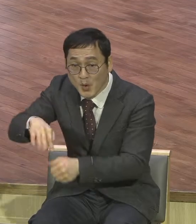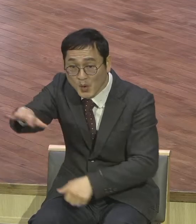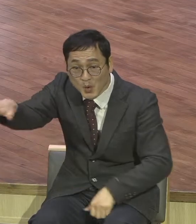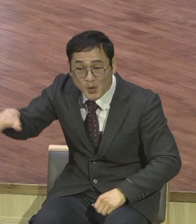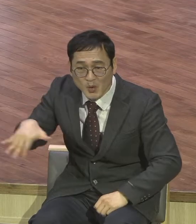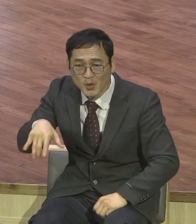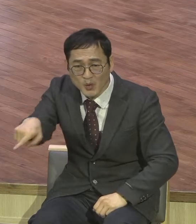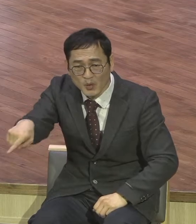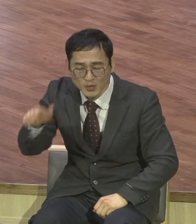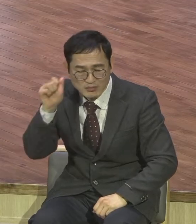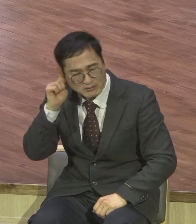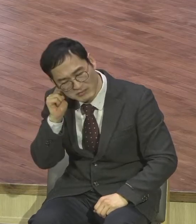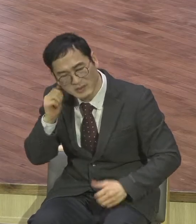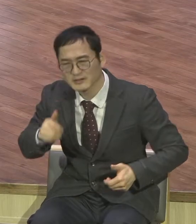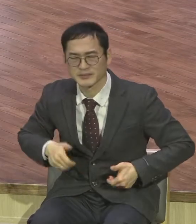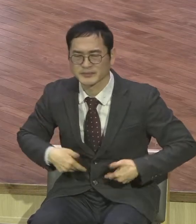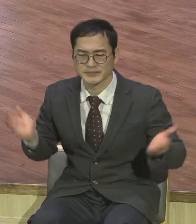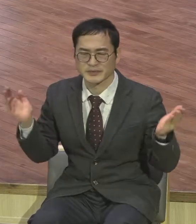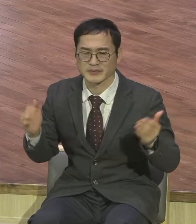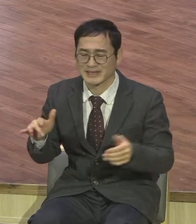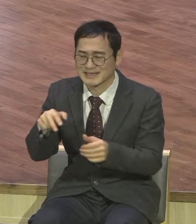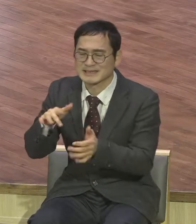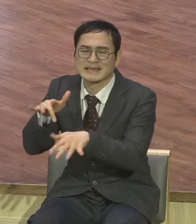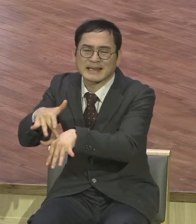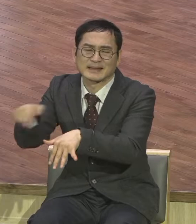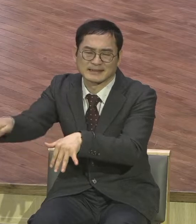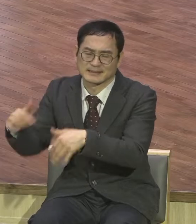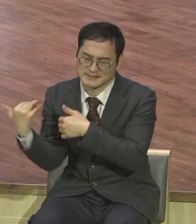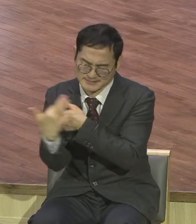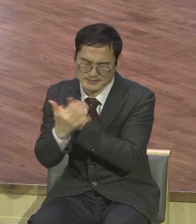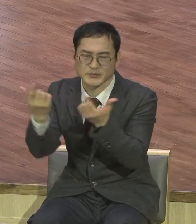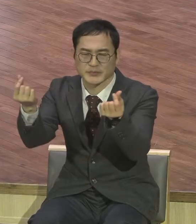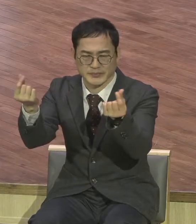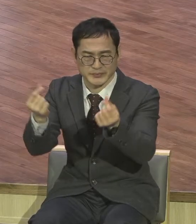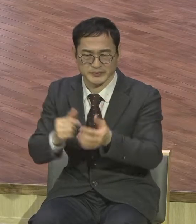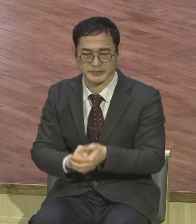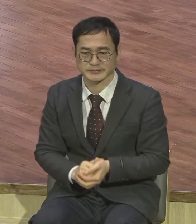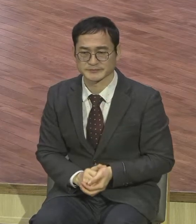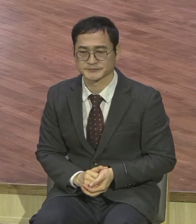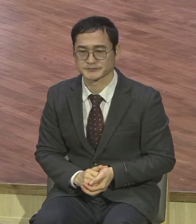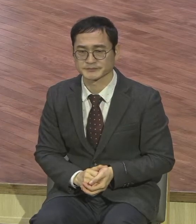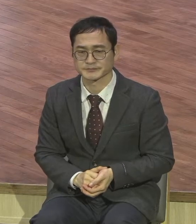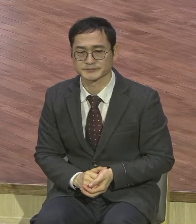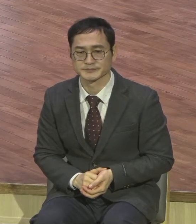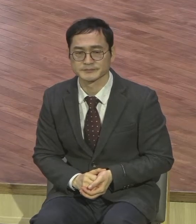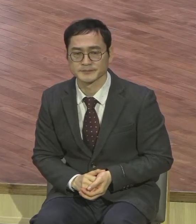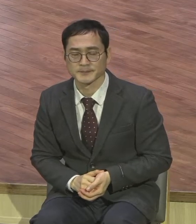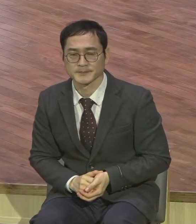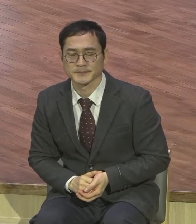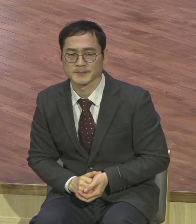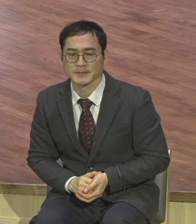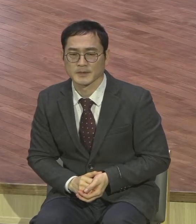갖다주는 인포데믹이란 말이요 그래서 영계 모든 승도들은 어떤 상황에서도 환경 속에 흔들리지 않고